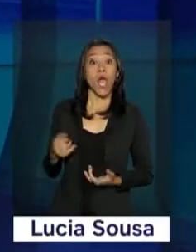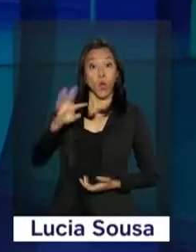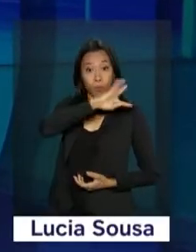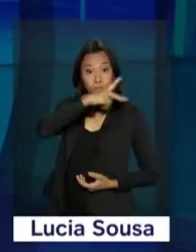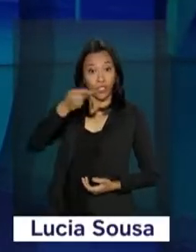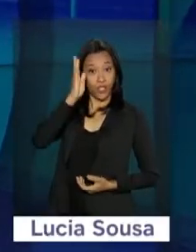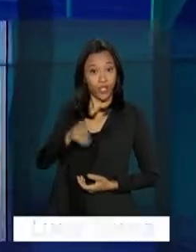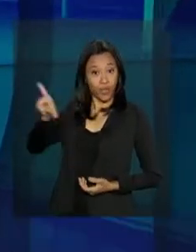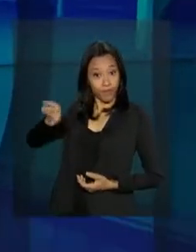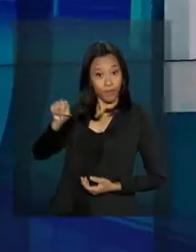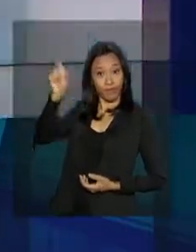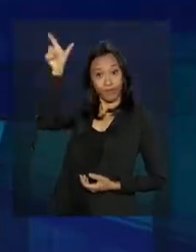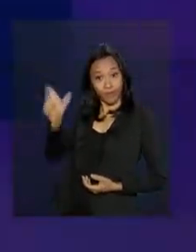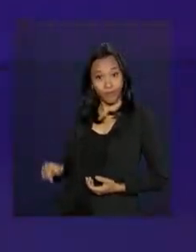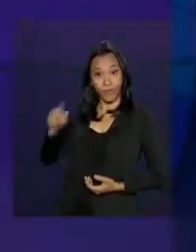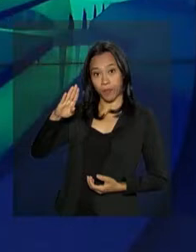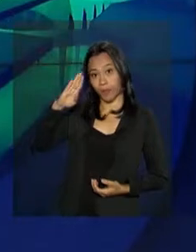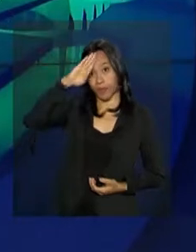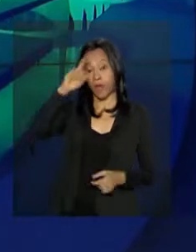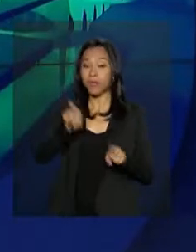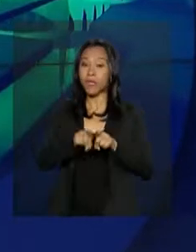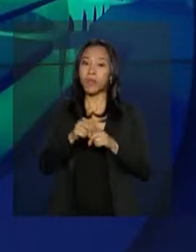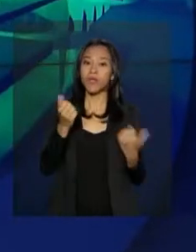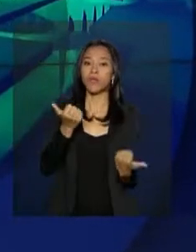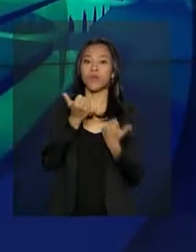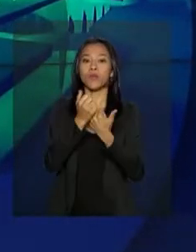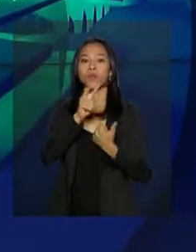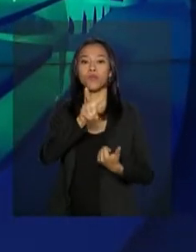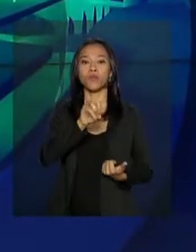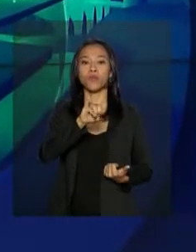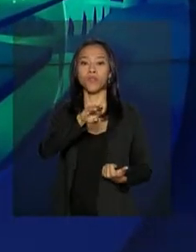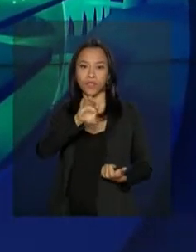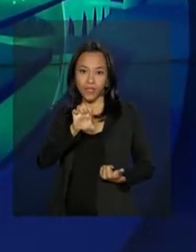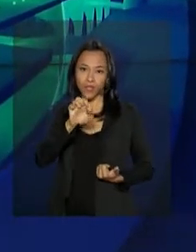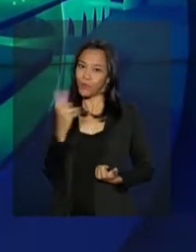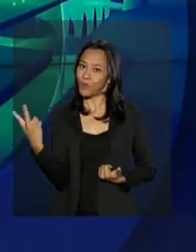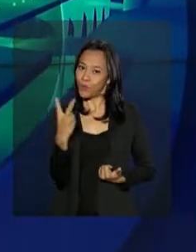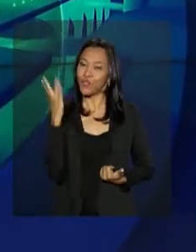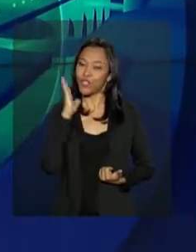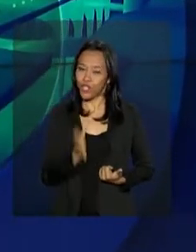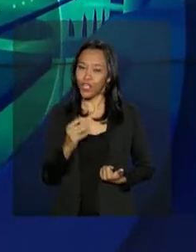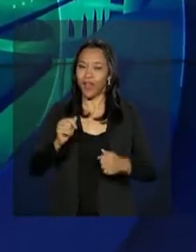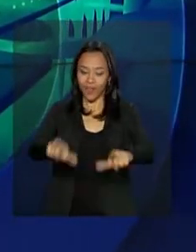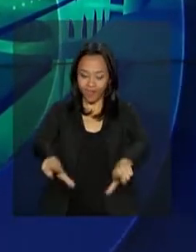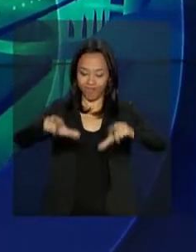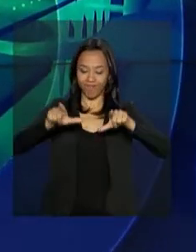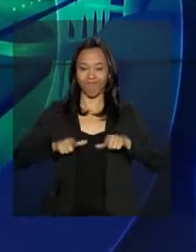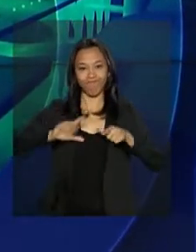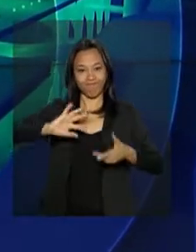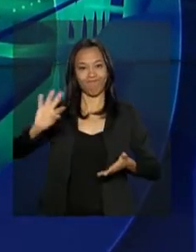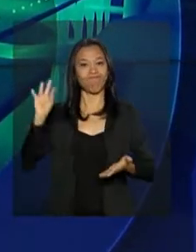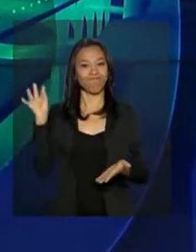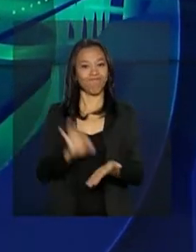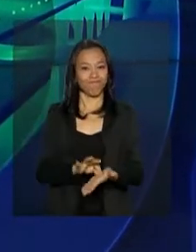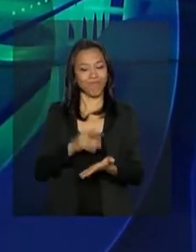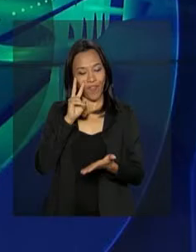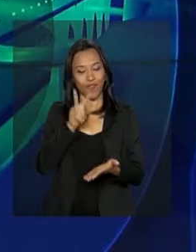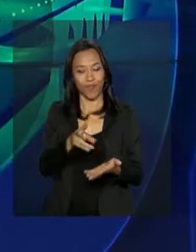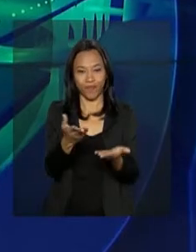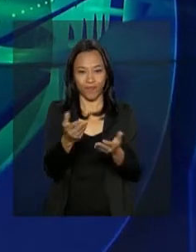Jair Bolsonaro e o vice-general Hamilton Mourão foram diplomados pelo TSE. A repórter Daniele Popov acompanhou.